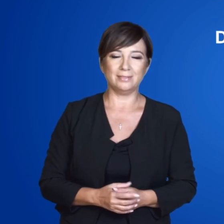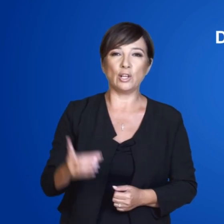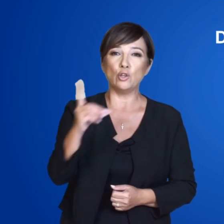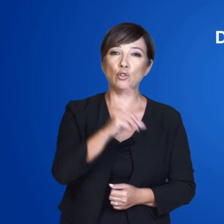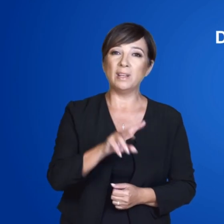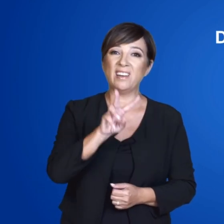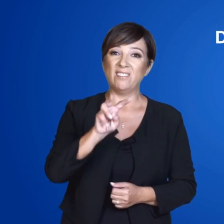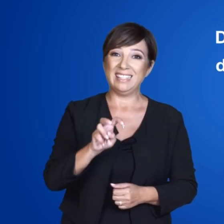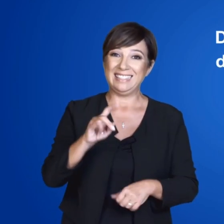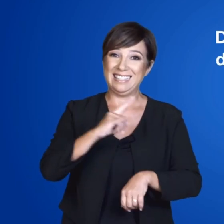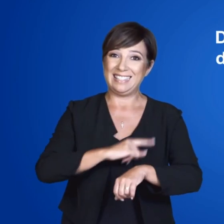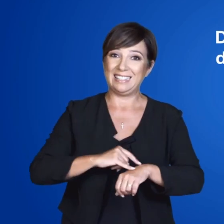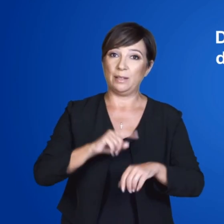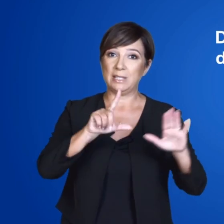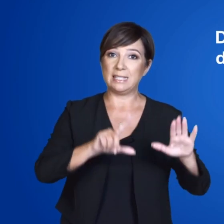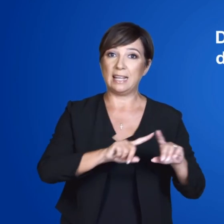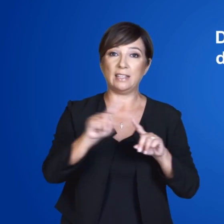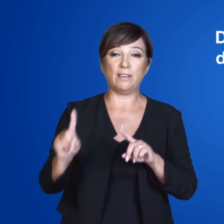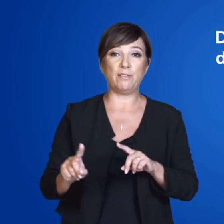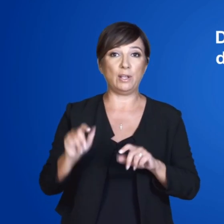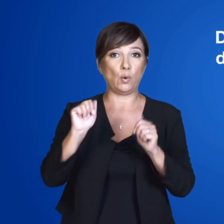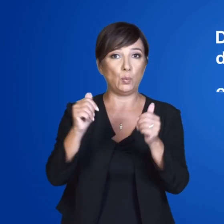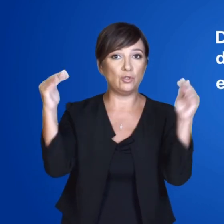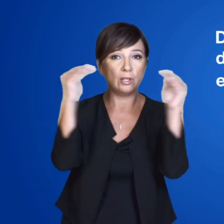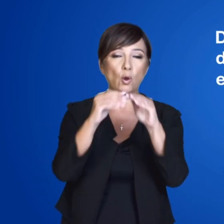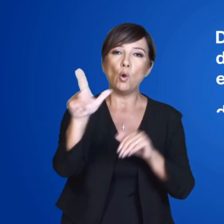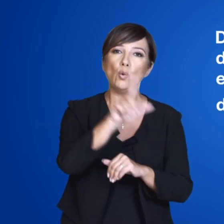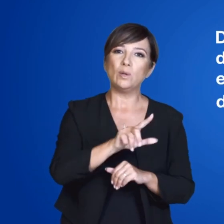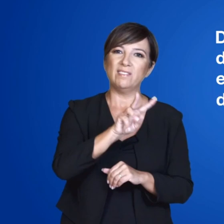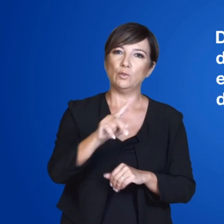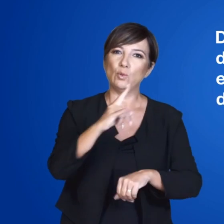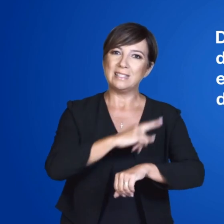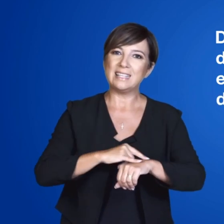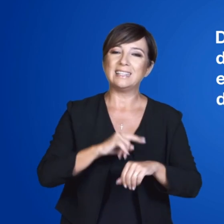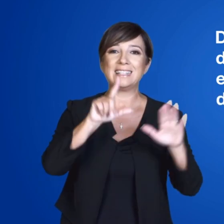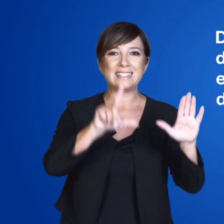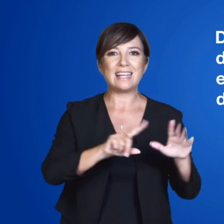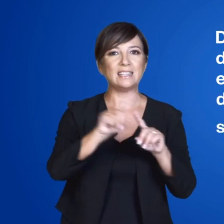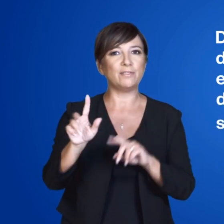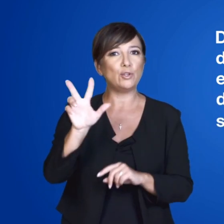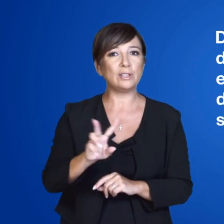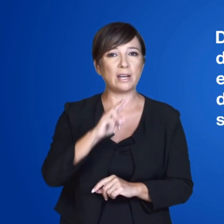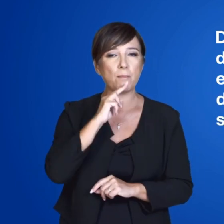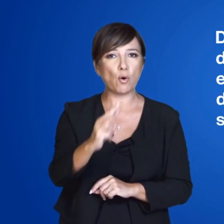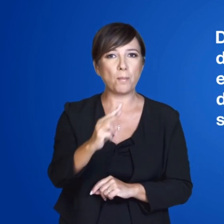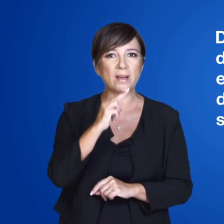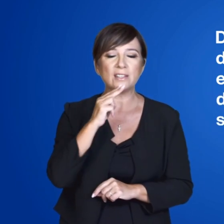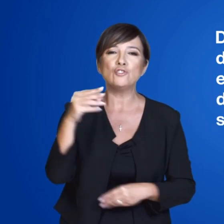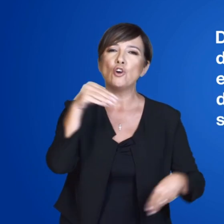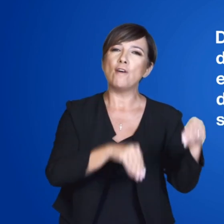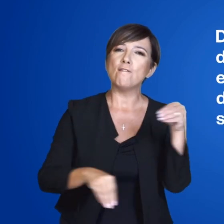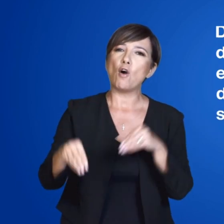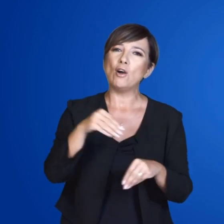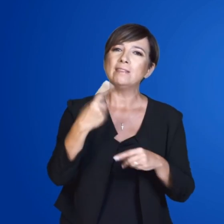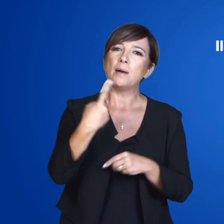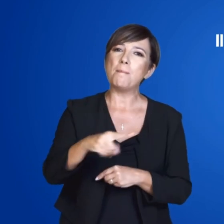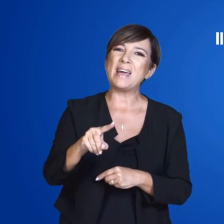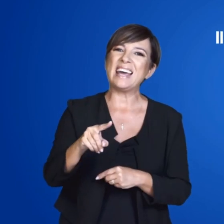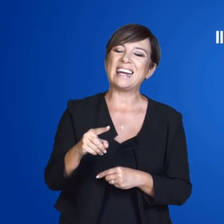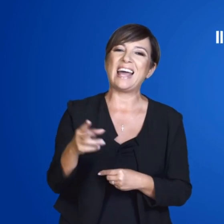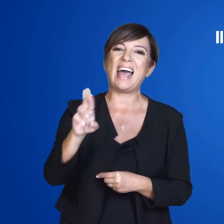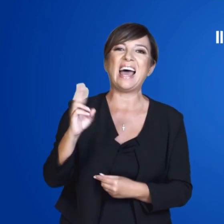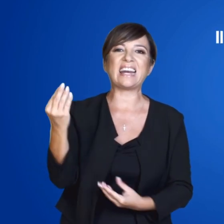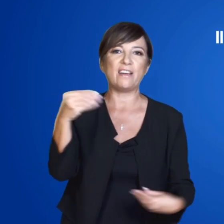Domenica 20 settembre dalle 7 alle 23 e lunedì 21 settembre dalle 7 alle 15 si vota per il